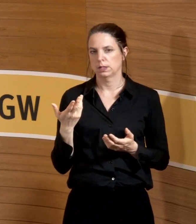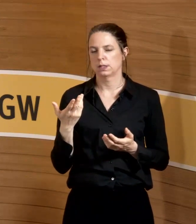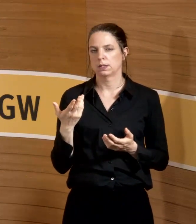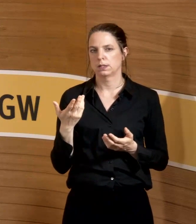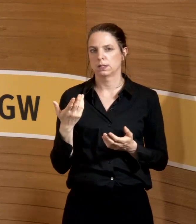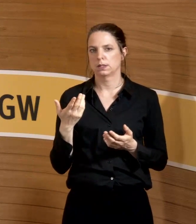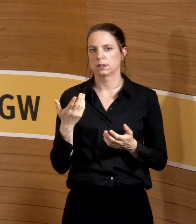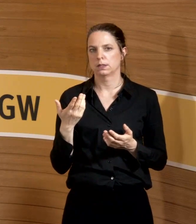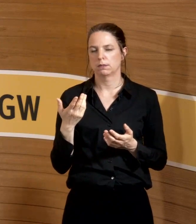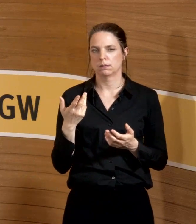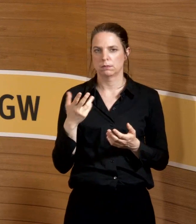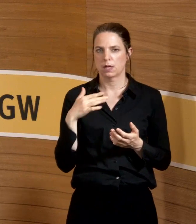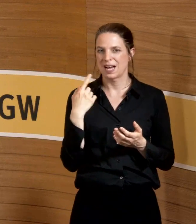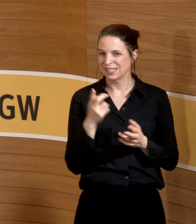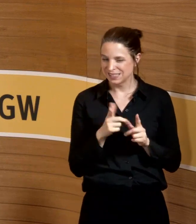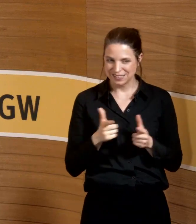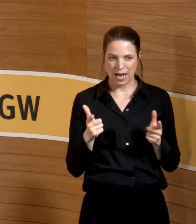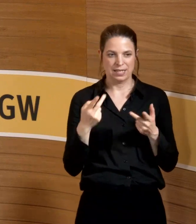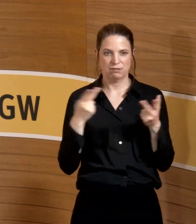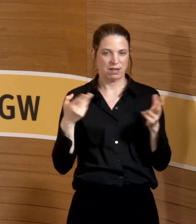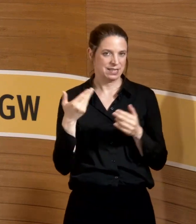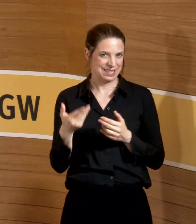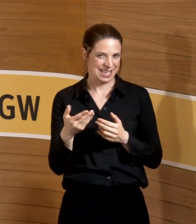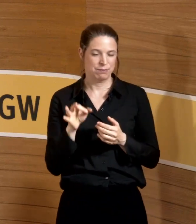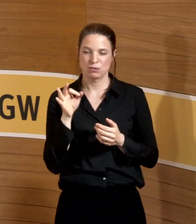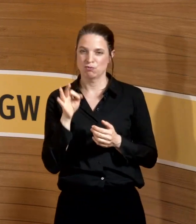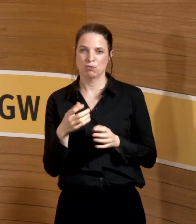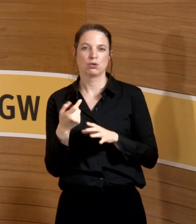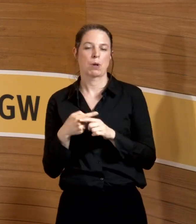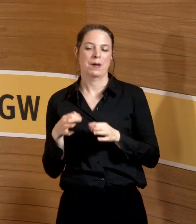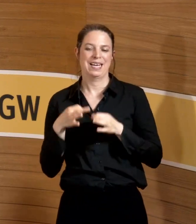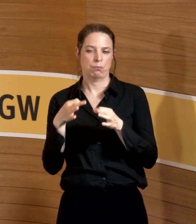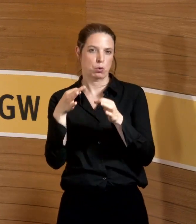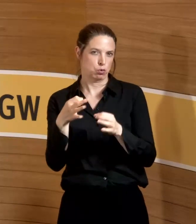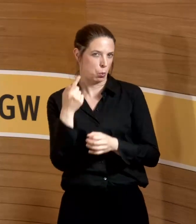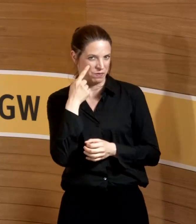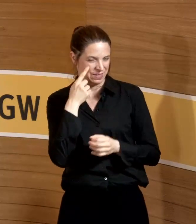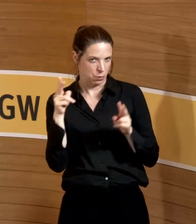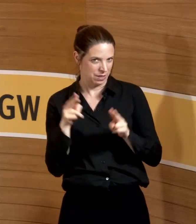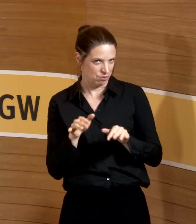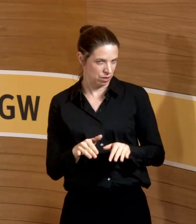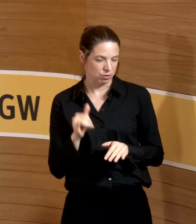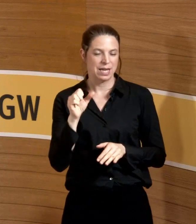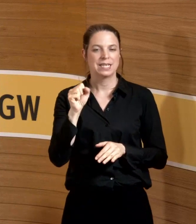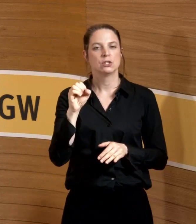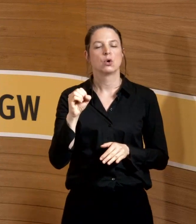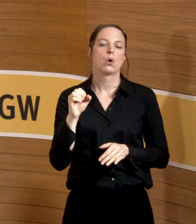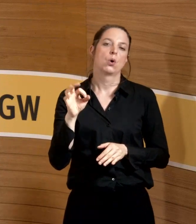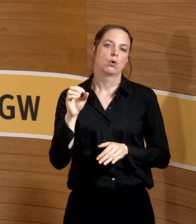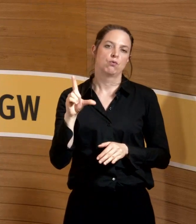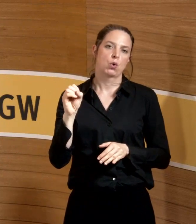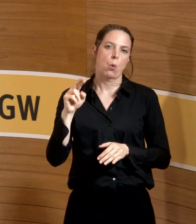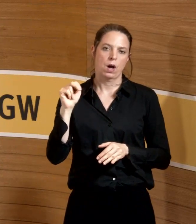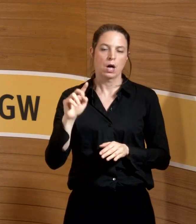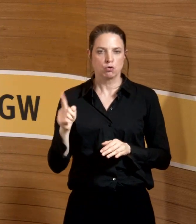Reproduktionstoxinität freigegeben. Isofloran ist jetzt ganz neu in 2022 nochmals von der MAG-Kommission